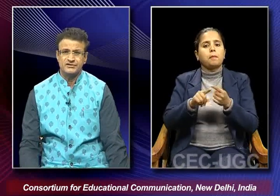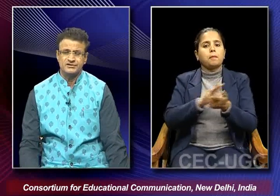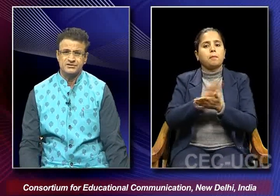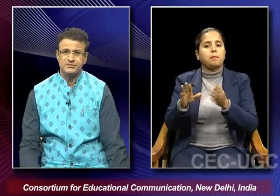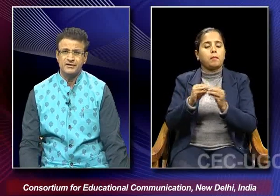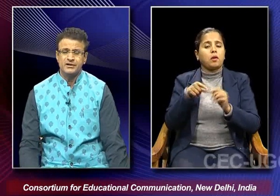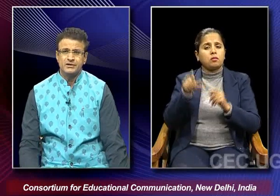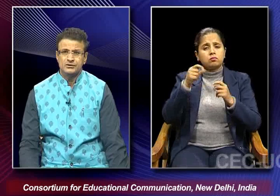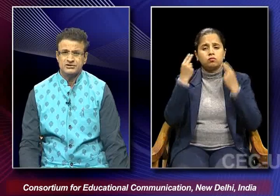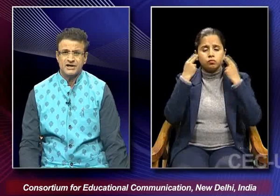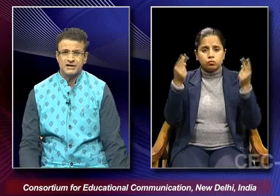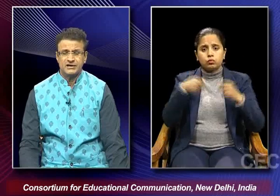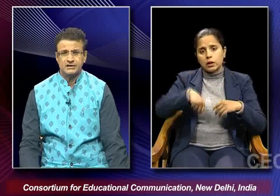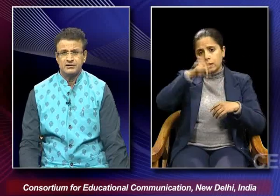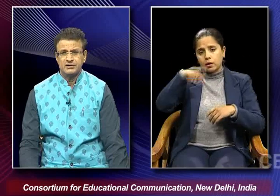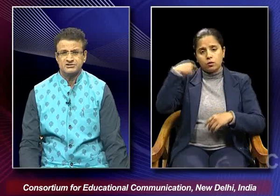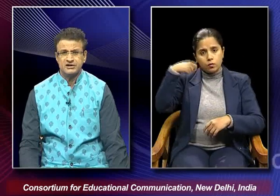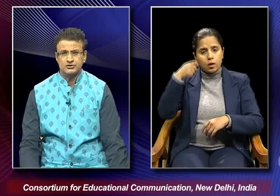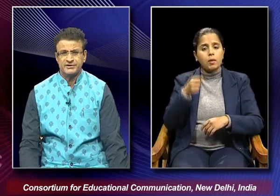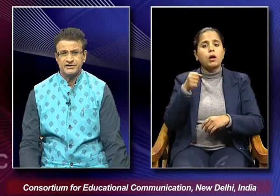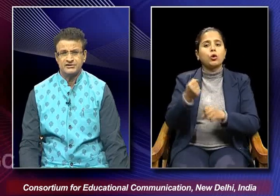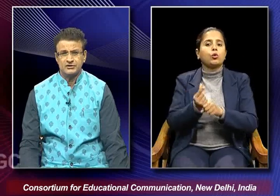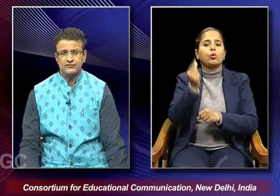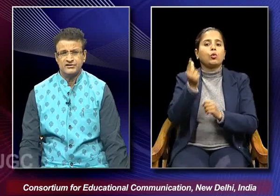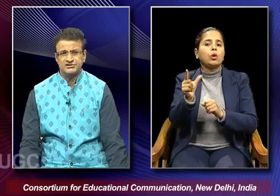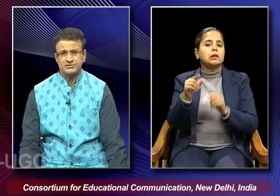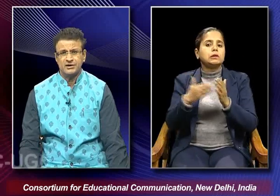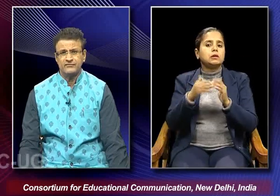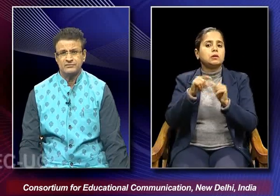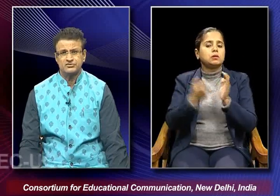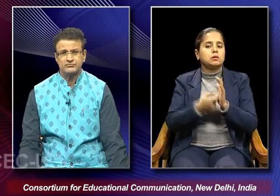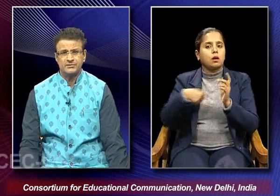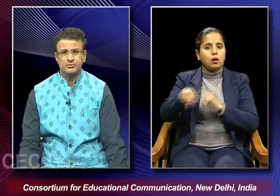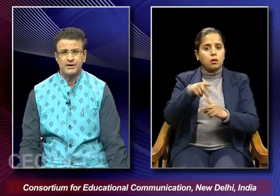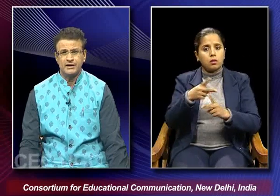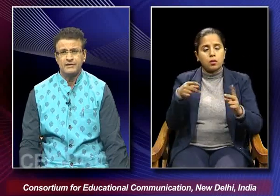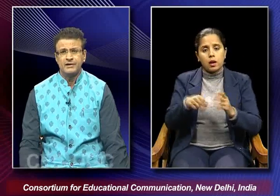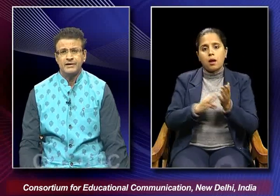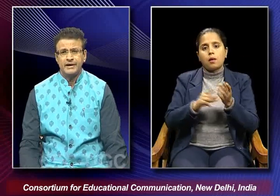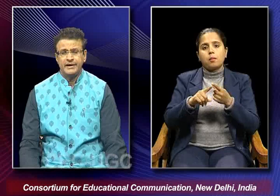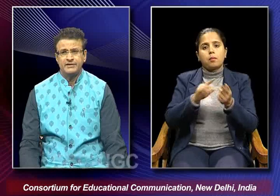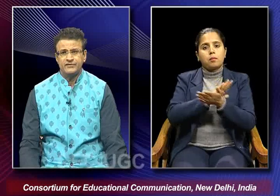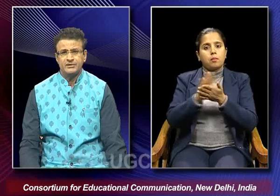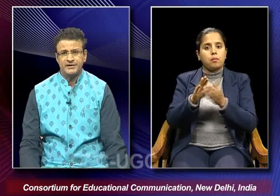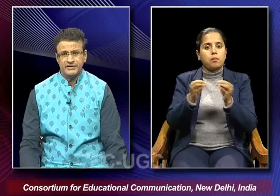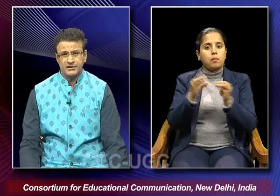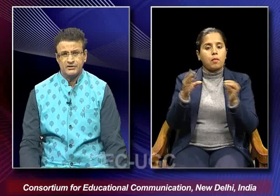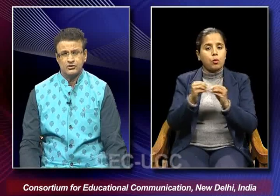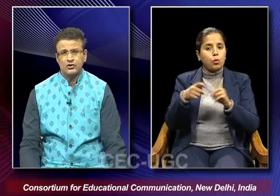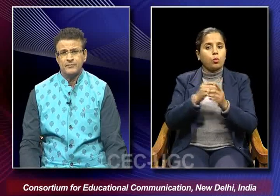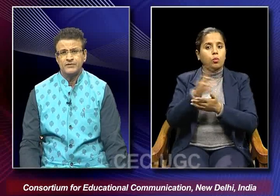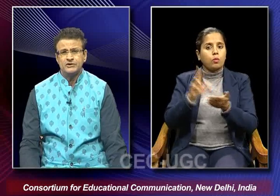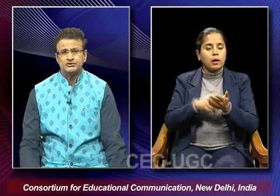of Indian cinema, Gulzar et al Ancyclopedia of Indian cinema films of Mahbub Khan and wikipedia